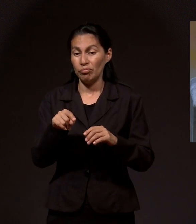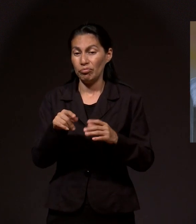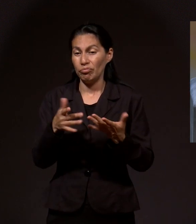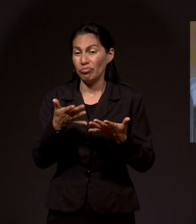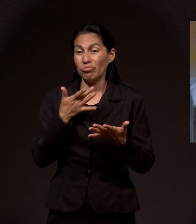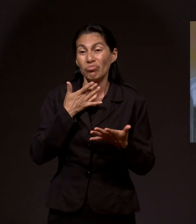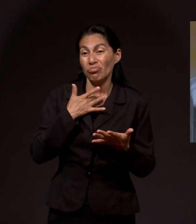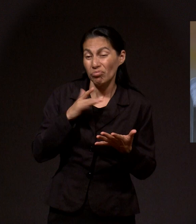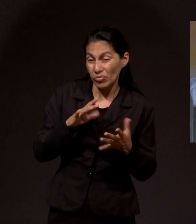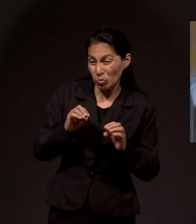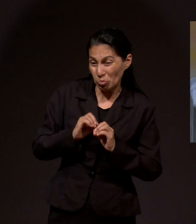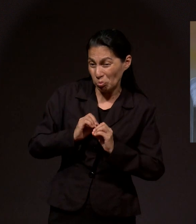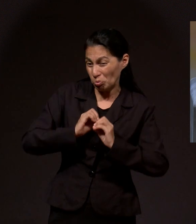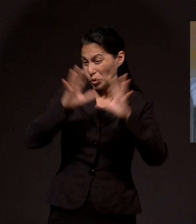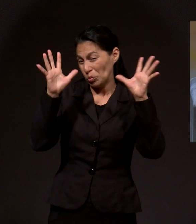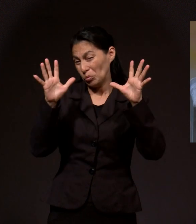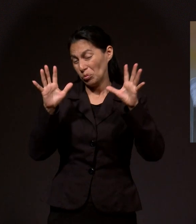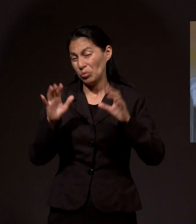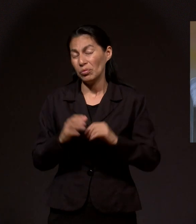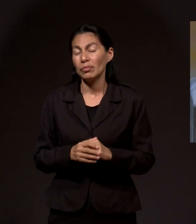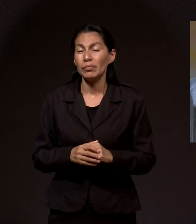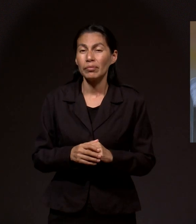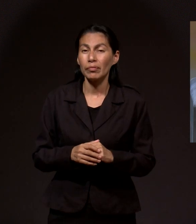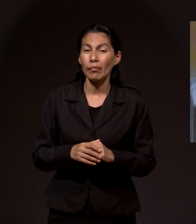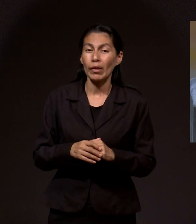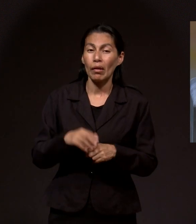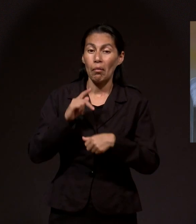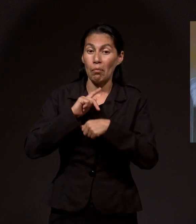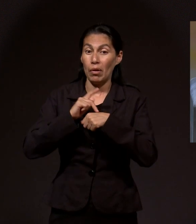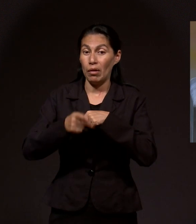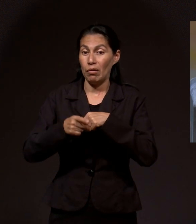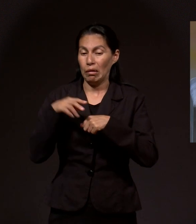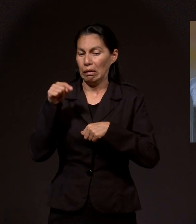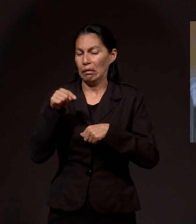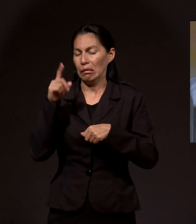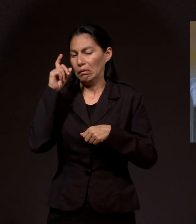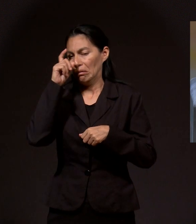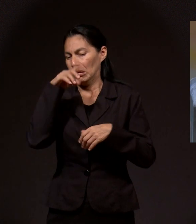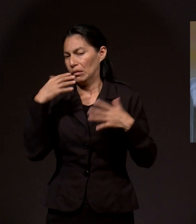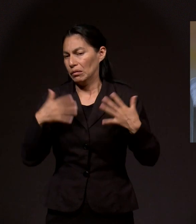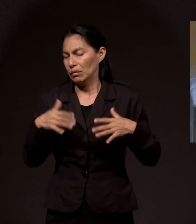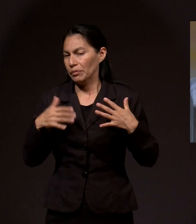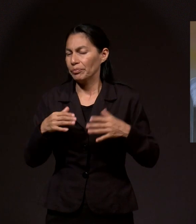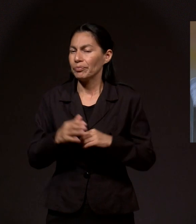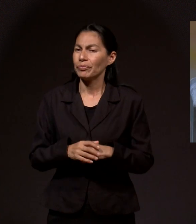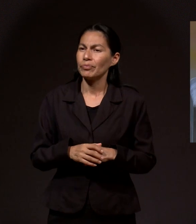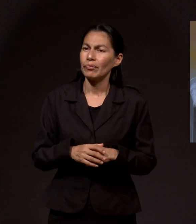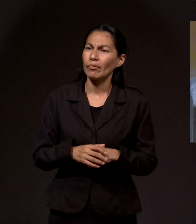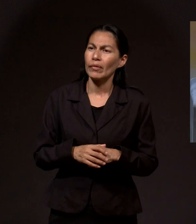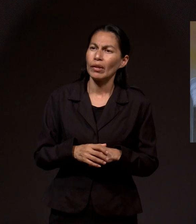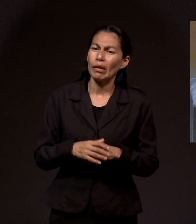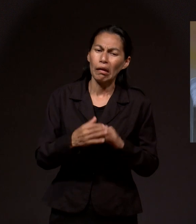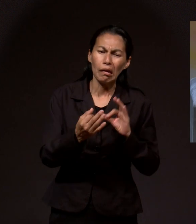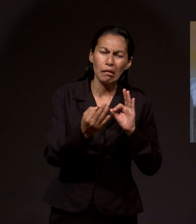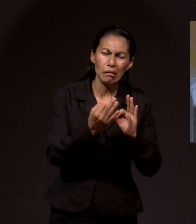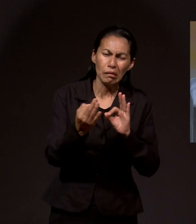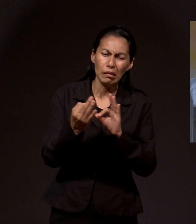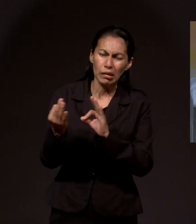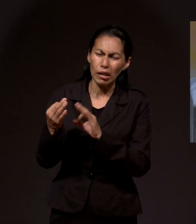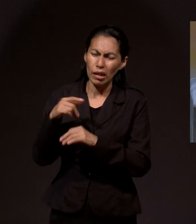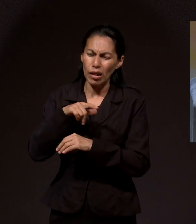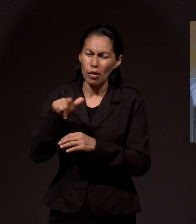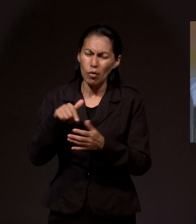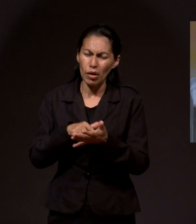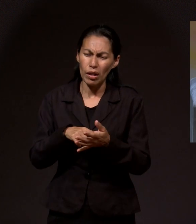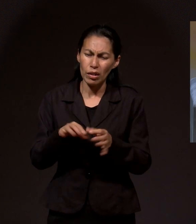Y entonces pues estaba inminente el peligro y cerca de allí o por abajo también pasaban